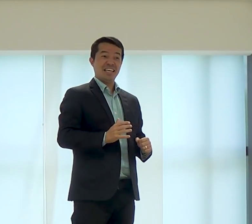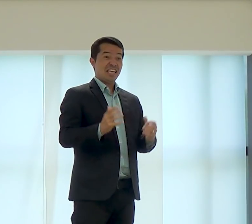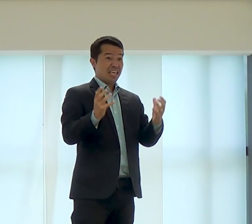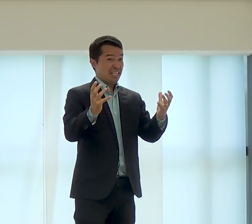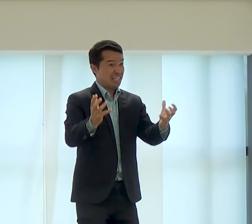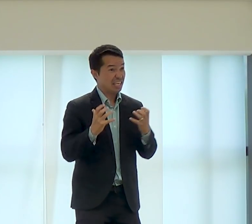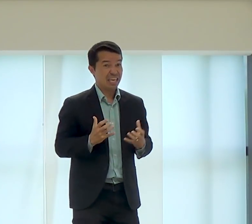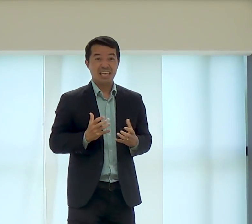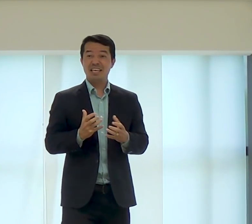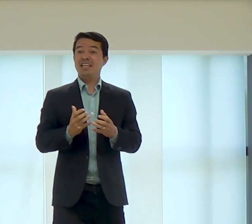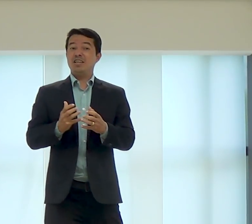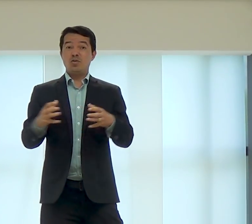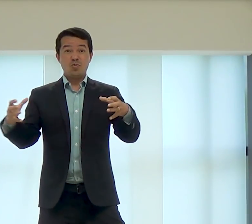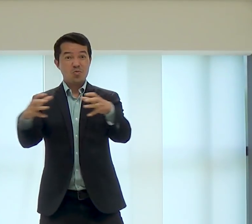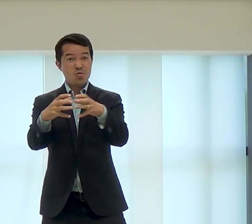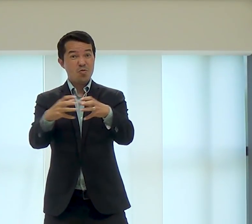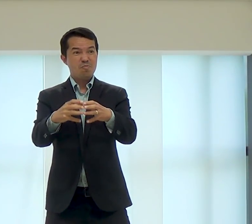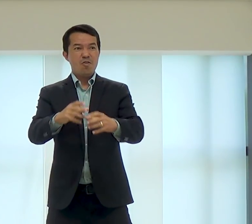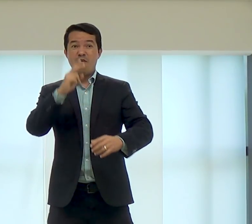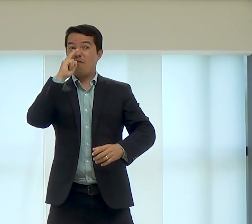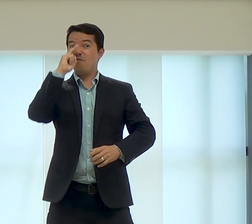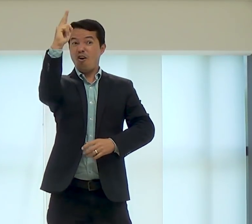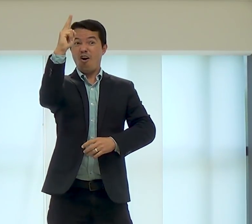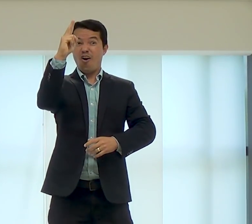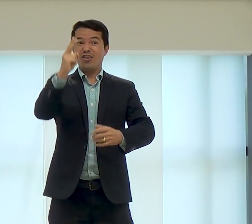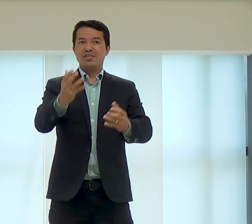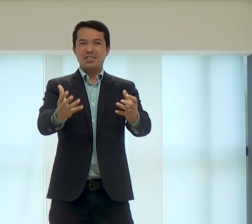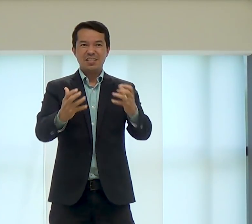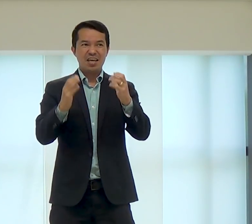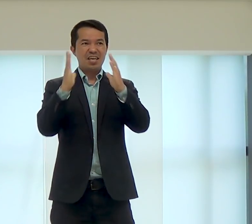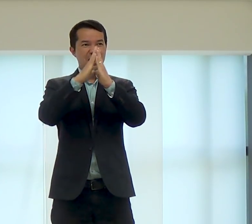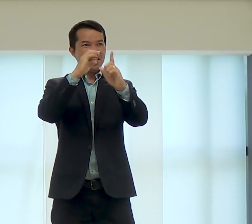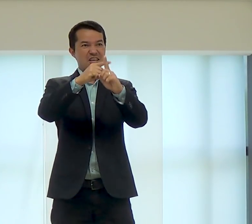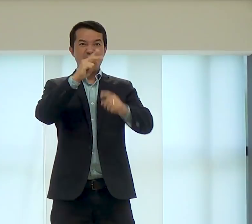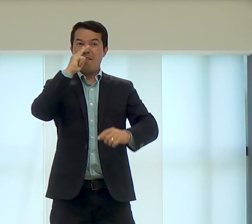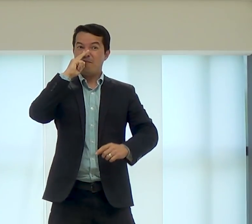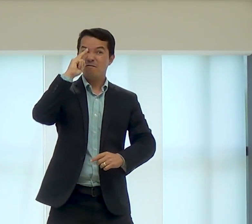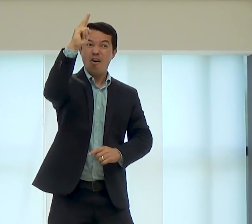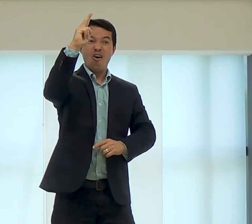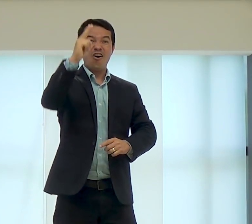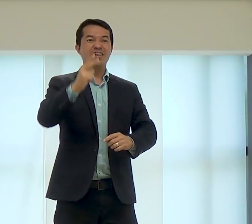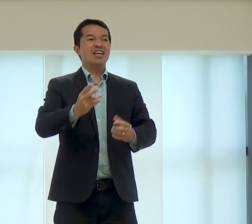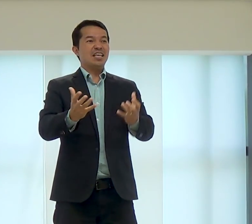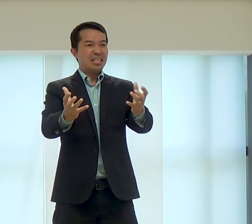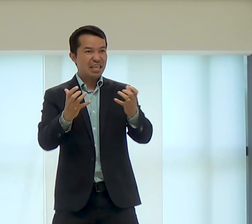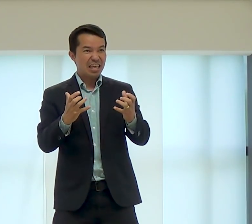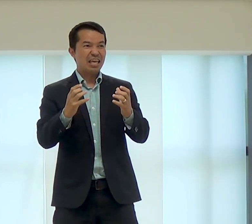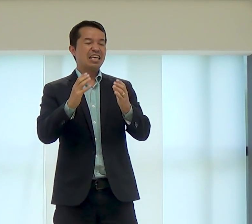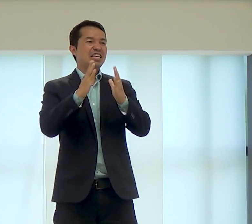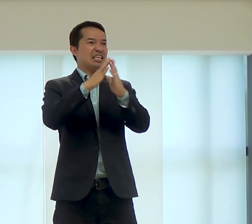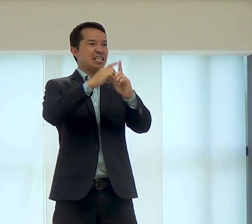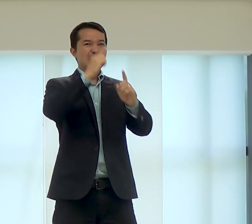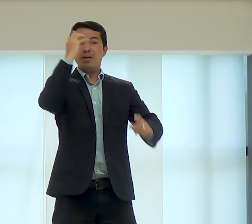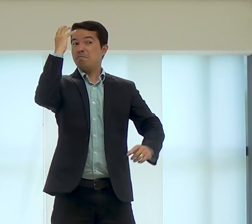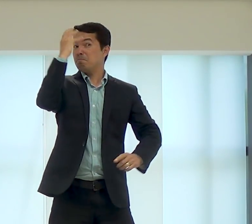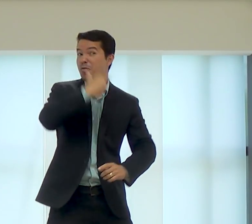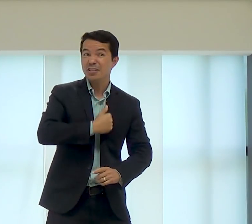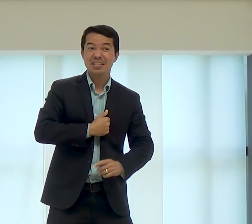libras, mas nós não queremos fazer, não queremos ajudar, queremos uma igreja forte, queremos uma